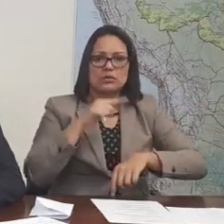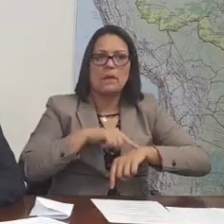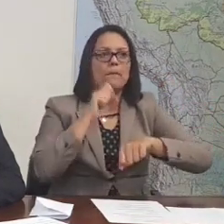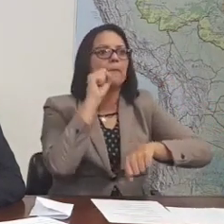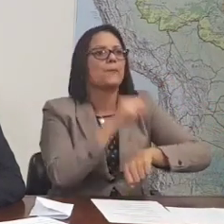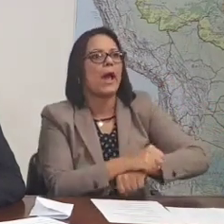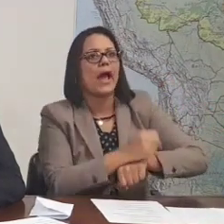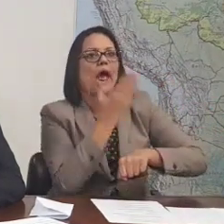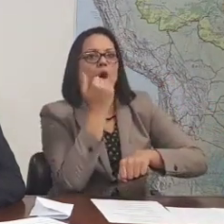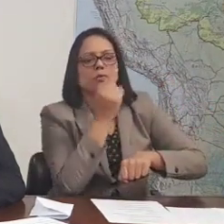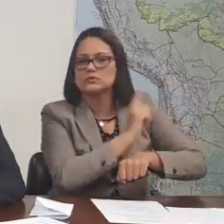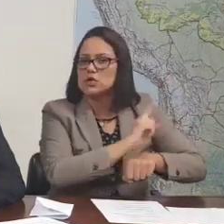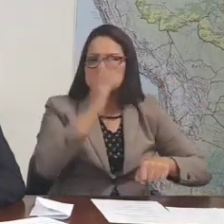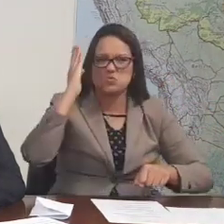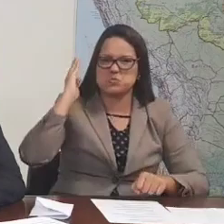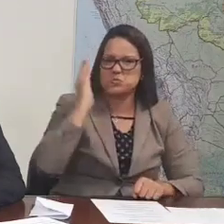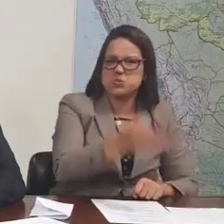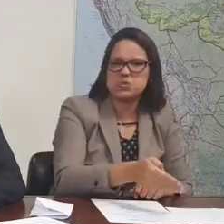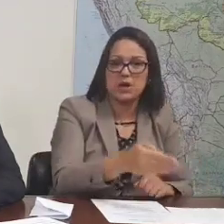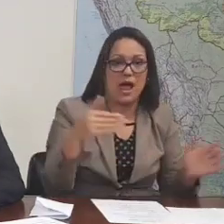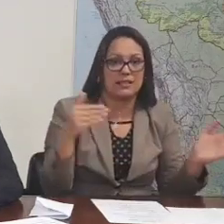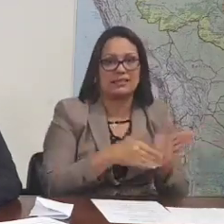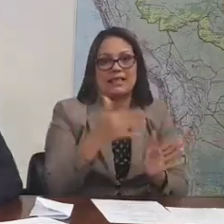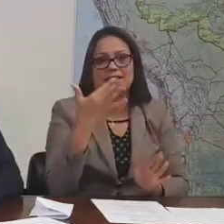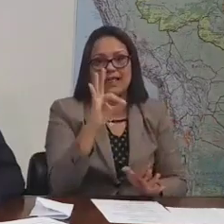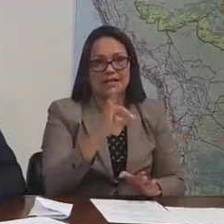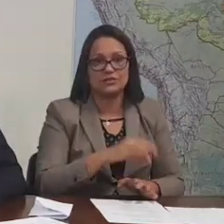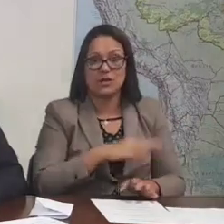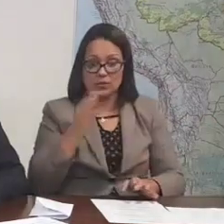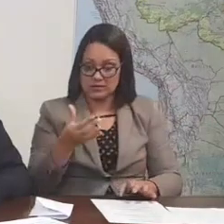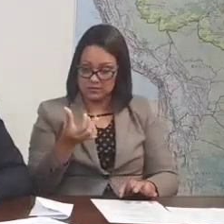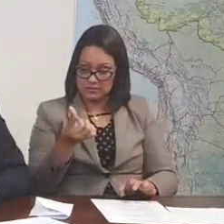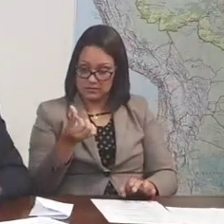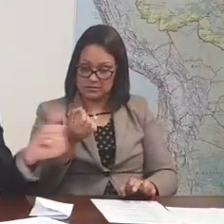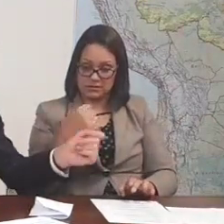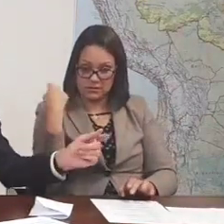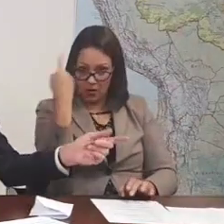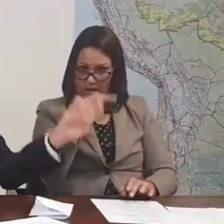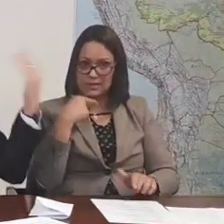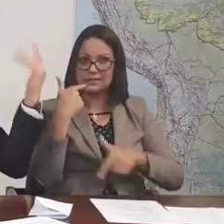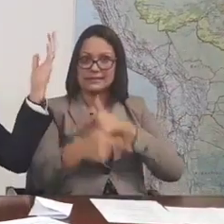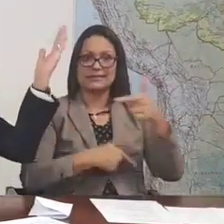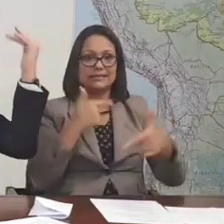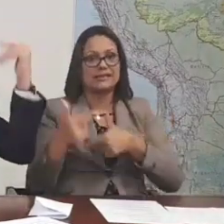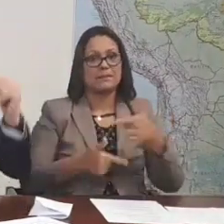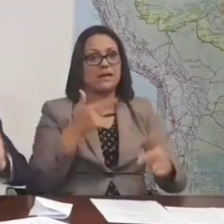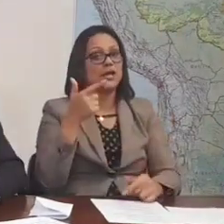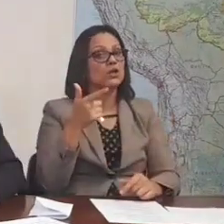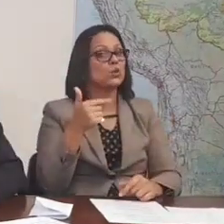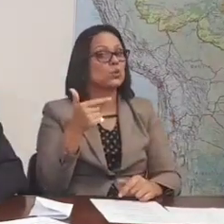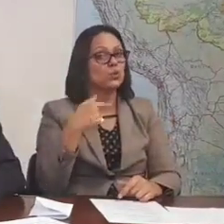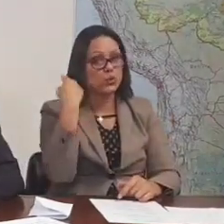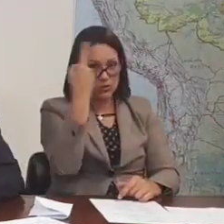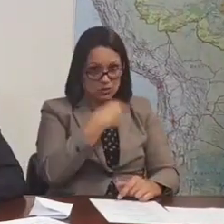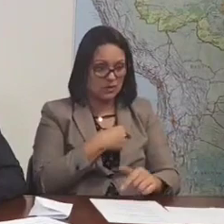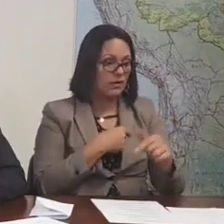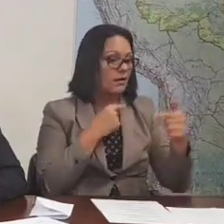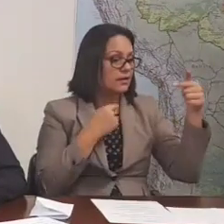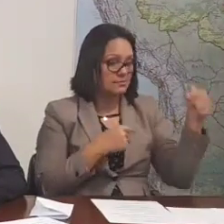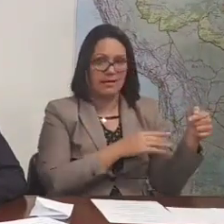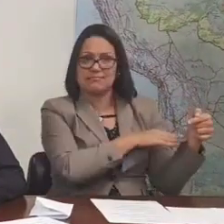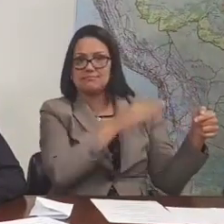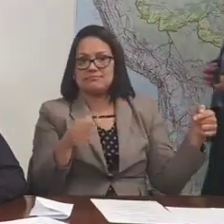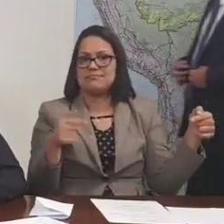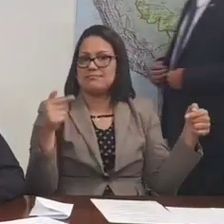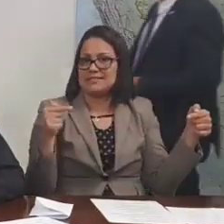18 horas e vão até às 10 da noite. E as outras, que são 60 horas, vão trabalhar 12 horas turno corrido, das 7 da manhã às 7 da noite.